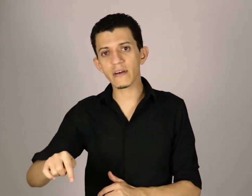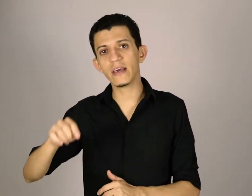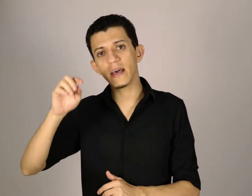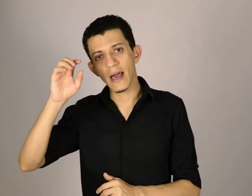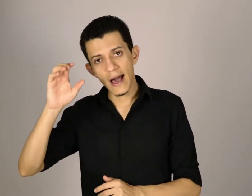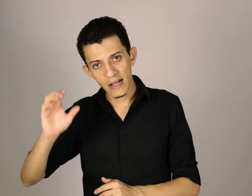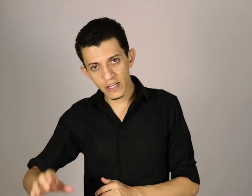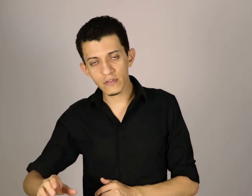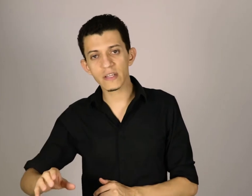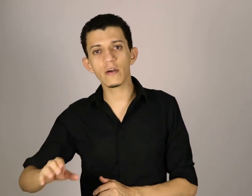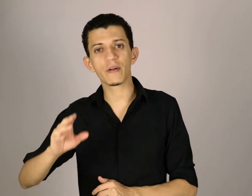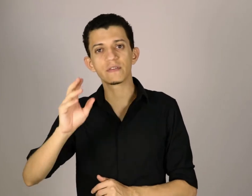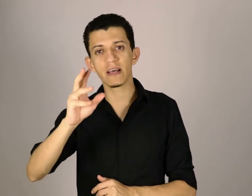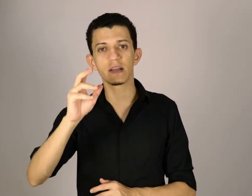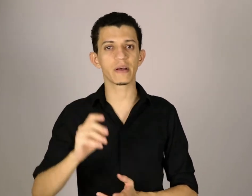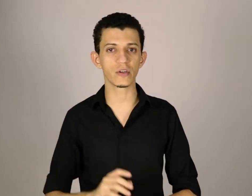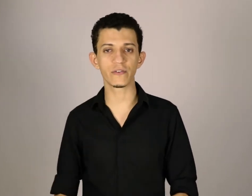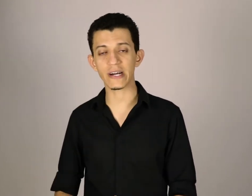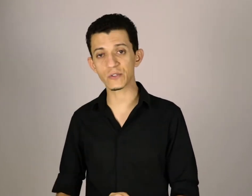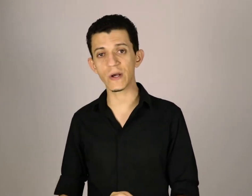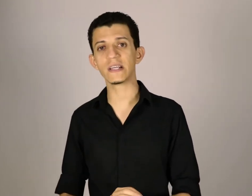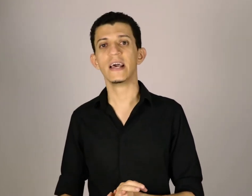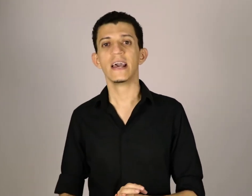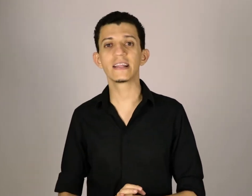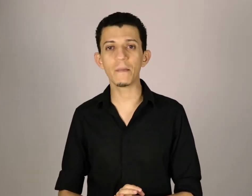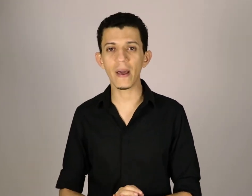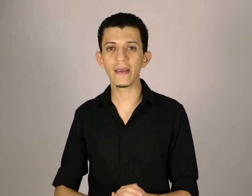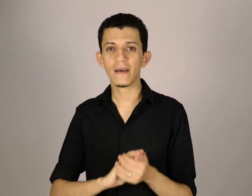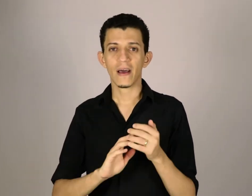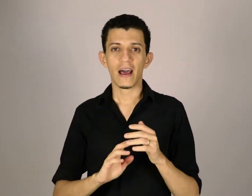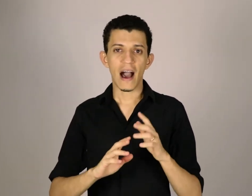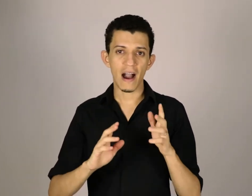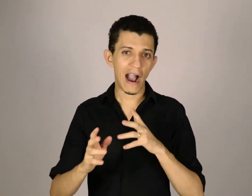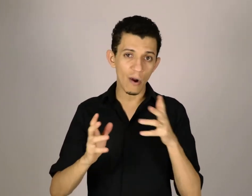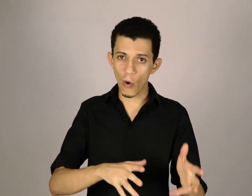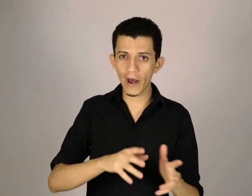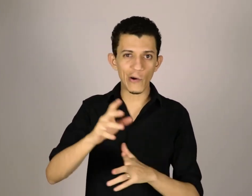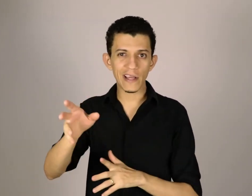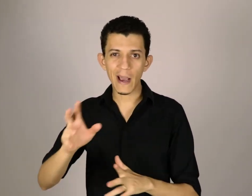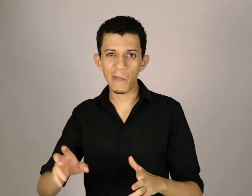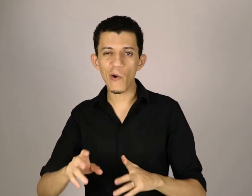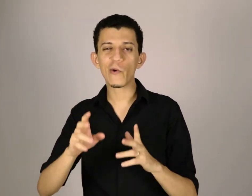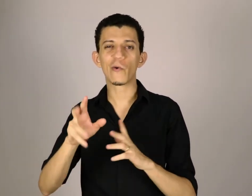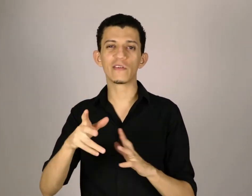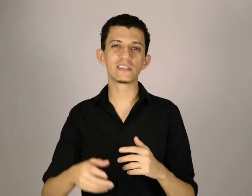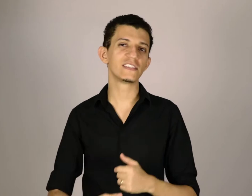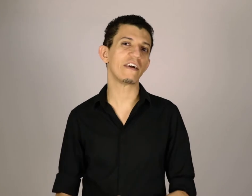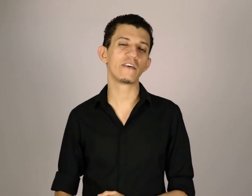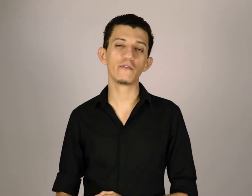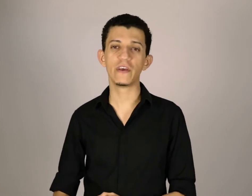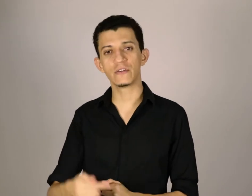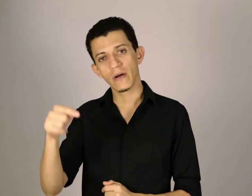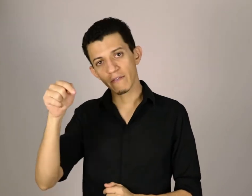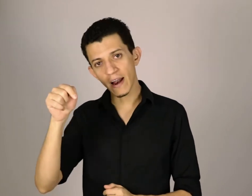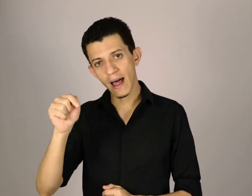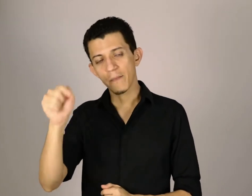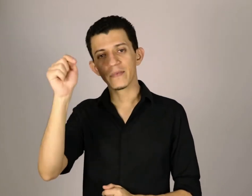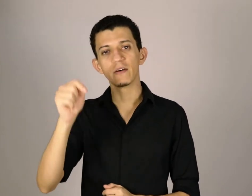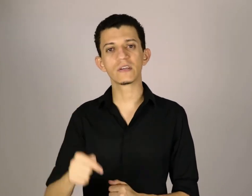aqui, ative o sininho para você receber as notificações, e também agora ou daqui a pouco, quando você estiver vendo o vídeo, vai lá, dê o seu